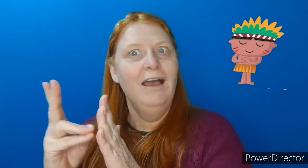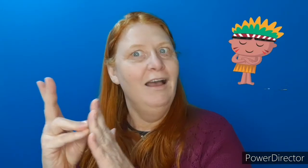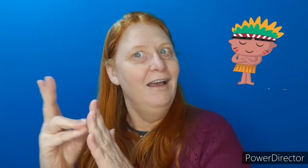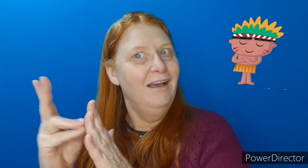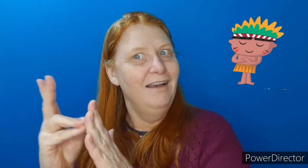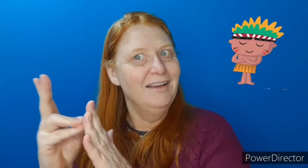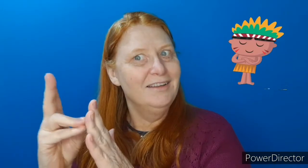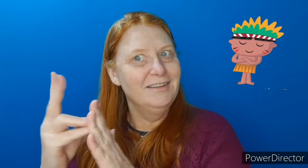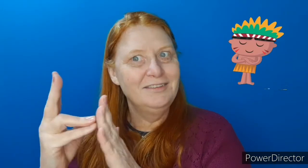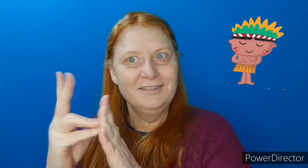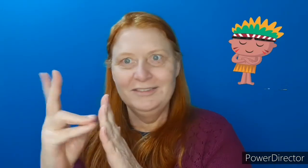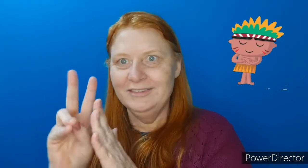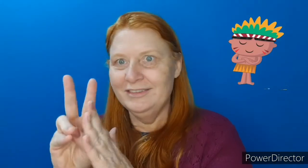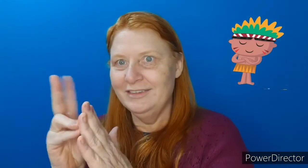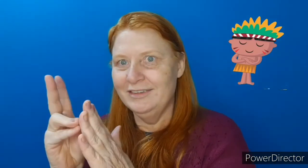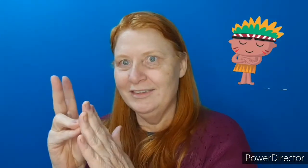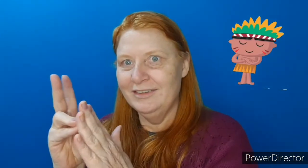Olha só. Esse é o sinal do índio.